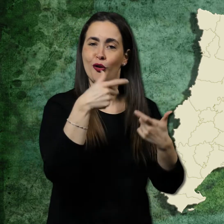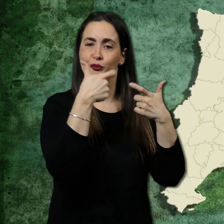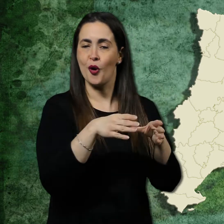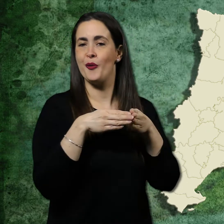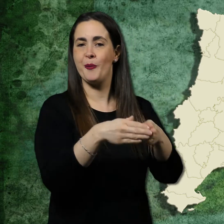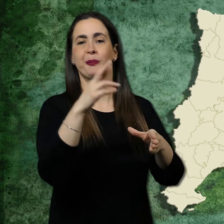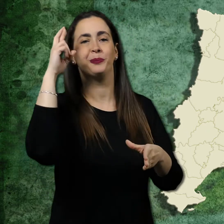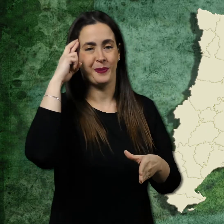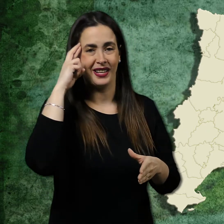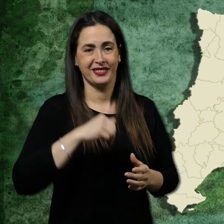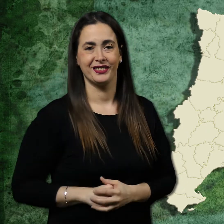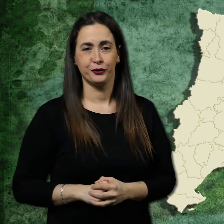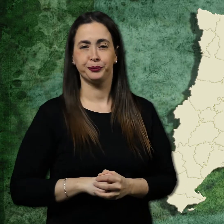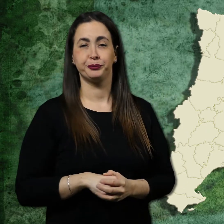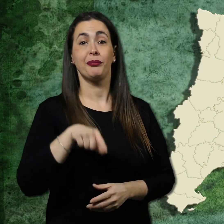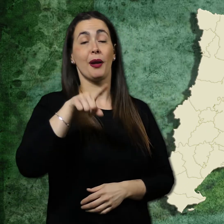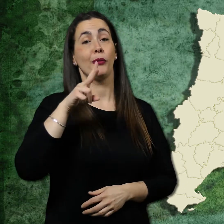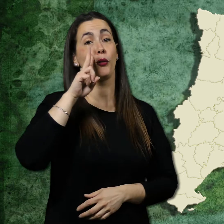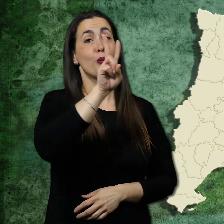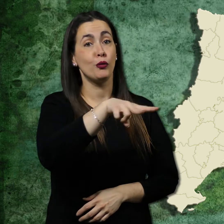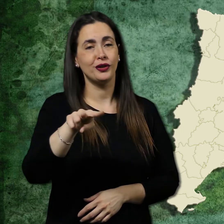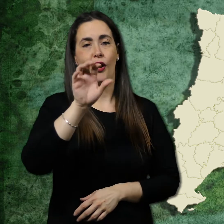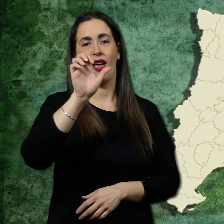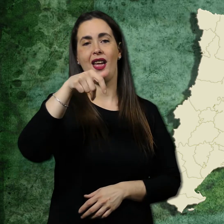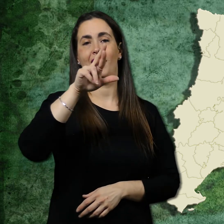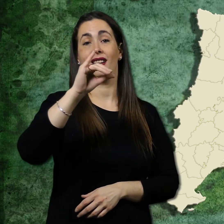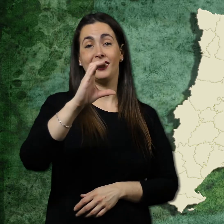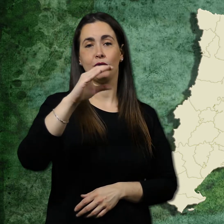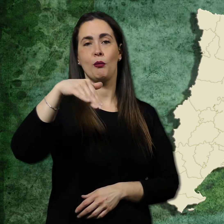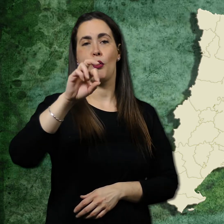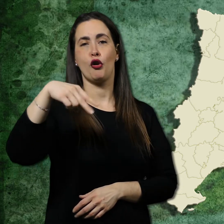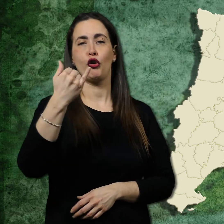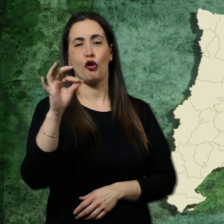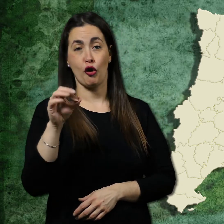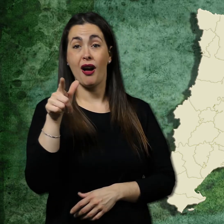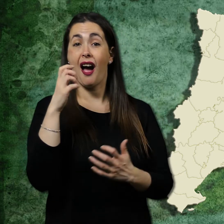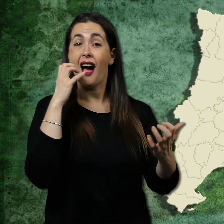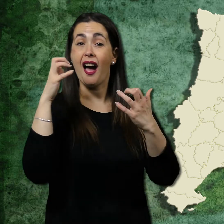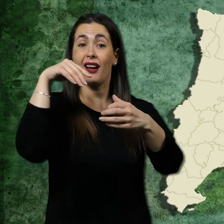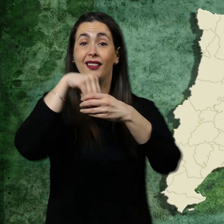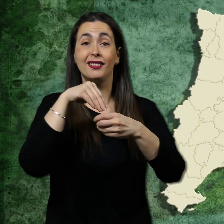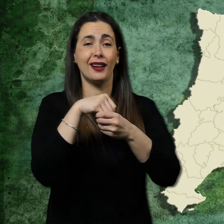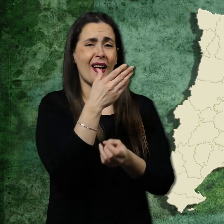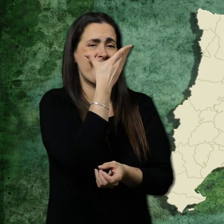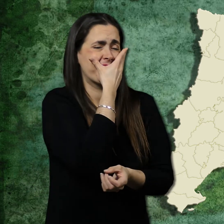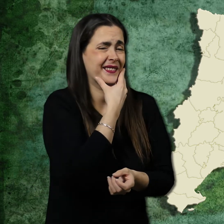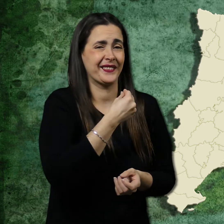La sensibilitat per l'art la trobem al Museu Enric Monjo, que acull el llegat que aquest pintor va deixar al seu poble natal.